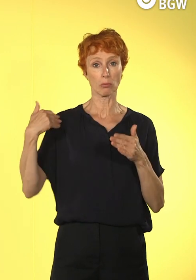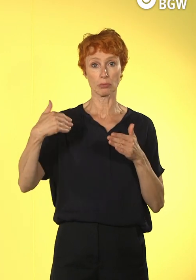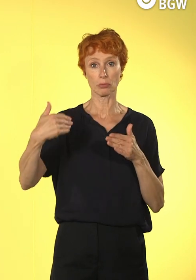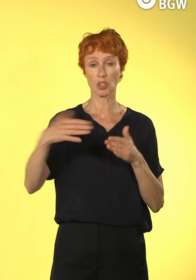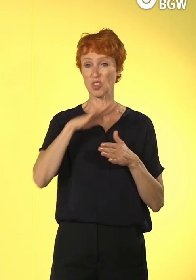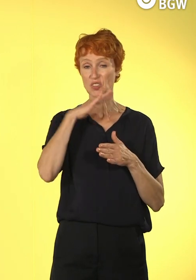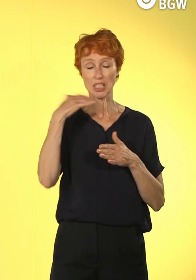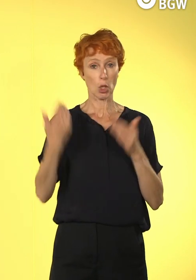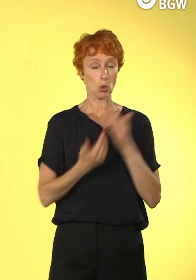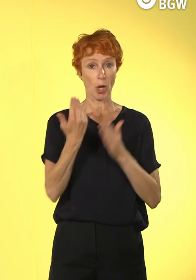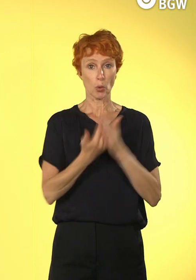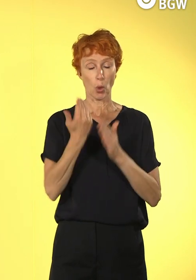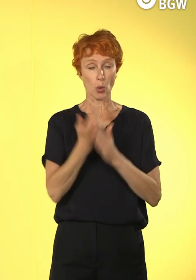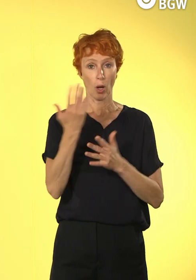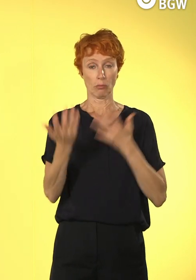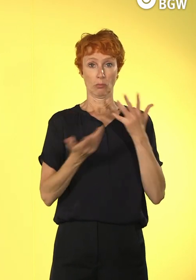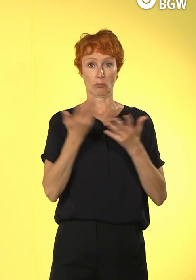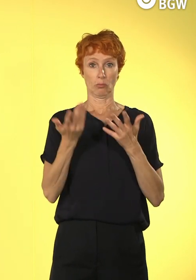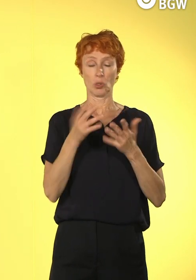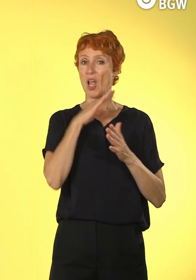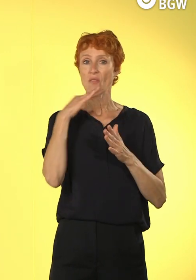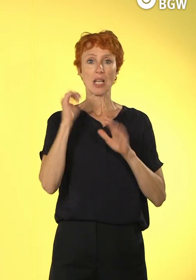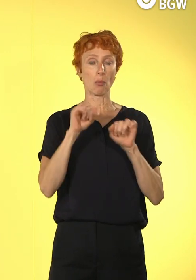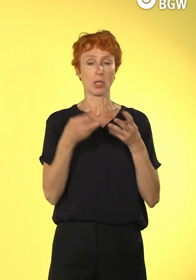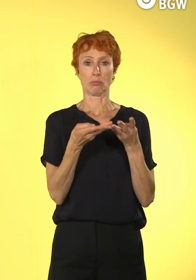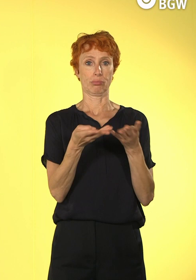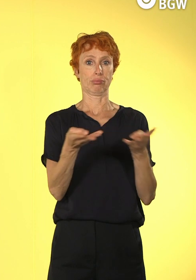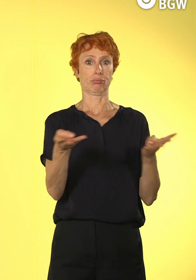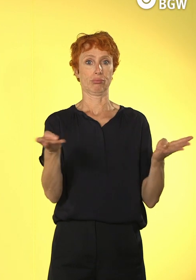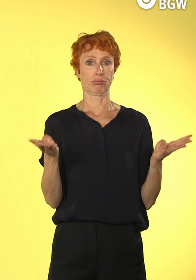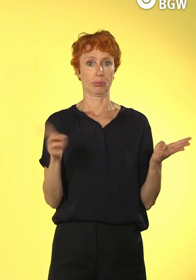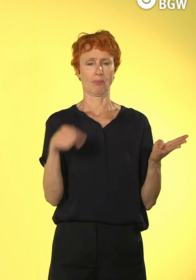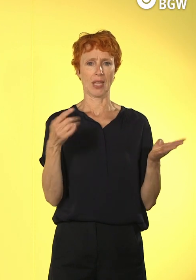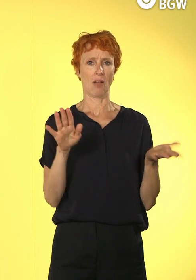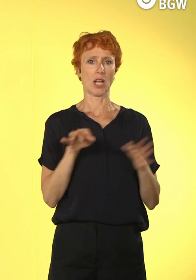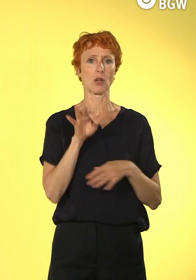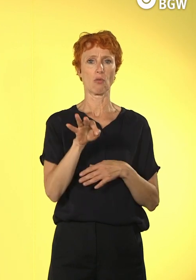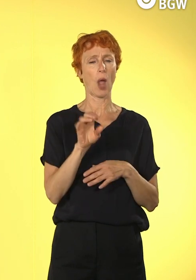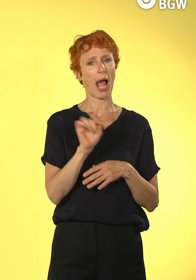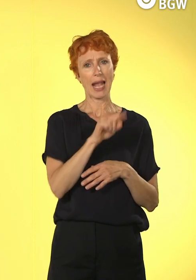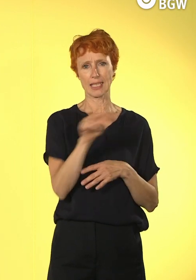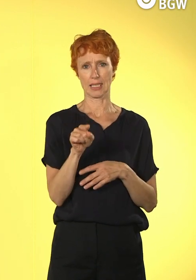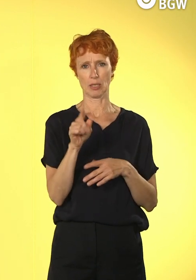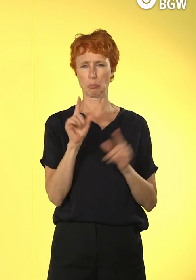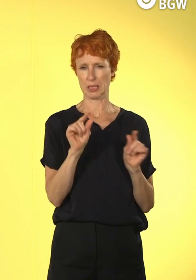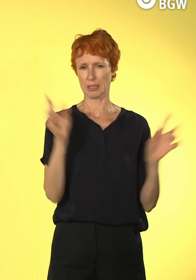wie viele Möglichkeiten es plötzlich gab, das kann ja für den einen oder anderen auch schon durchaus verwirrend sein. Genau.